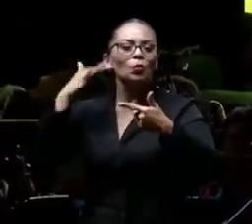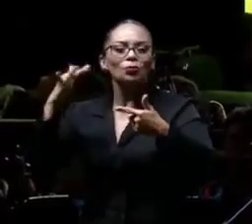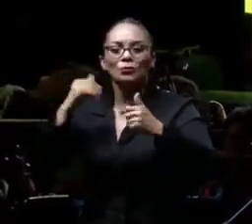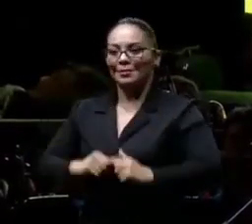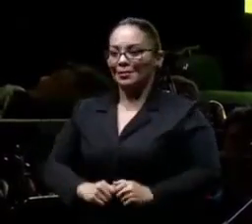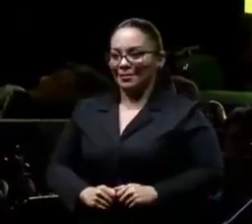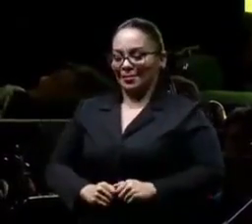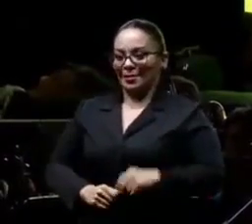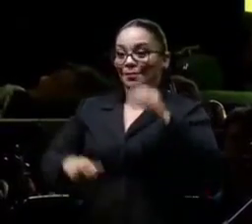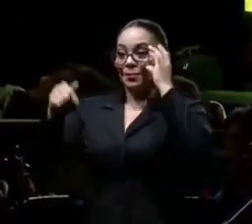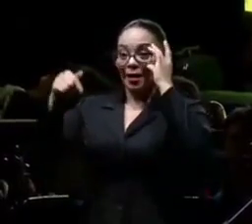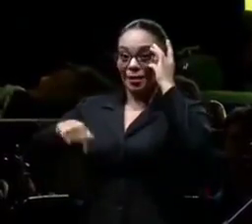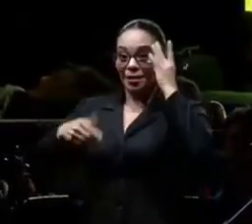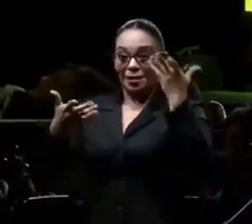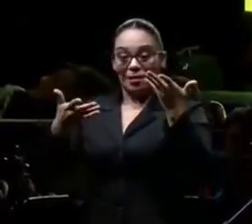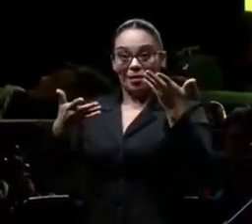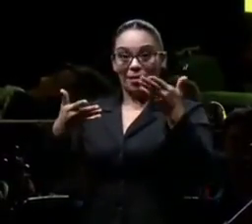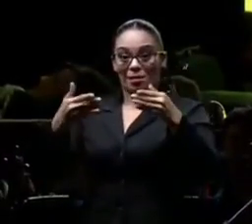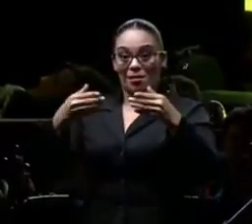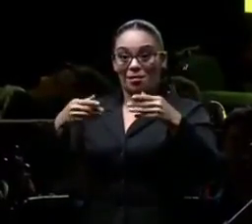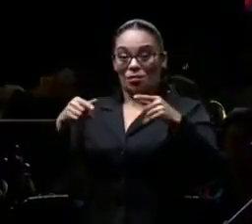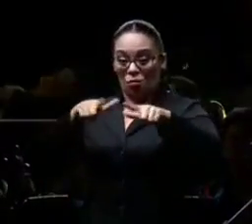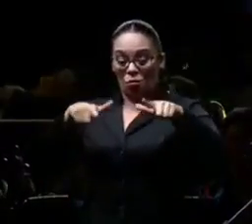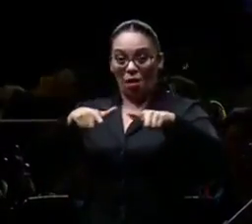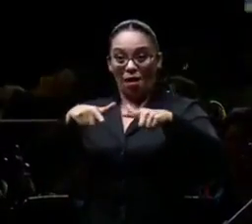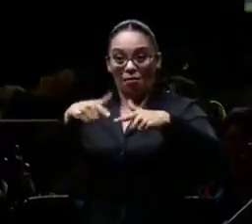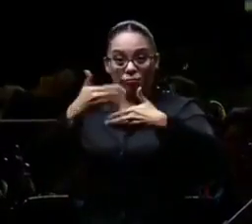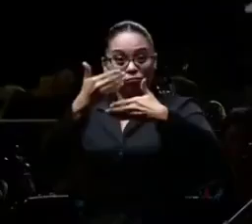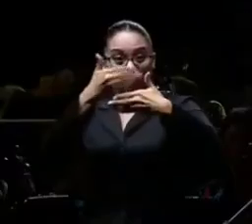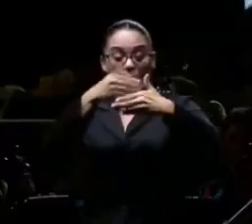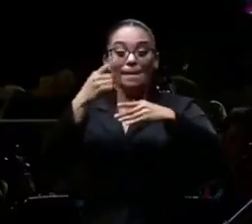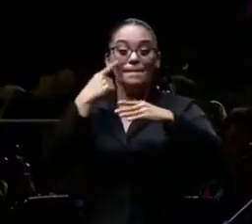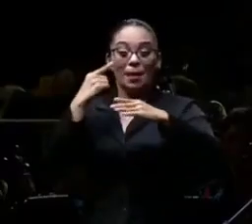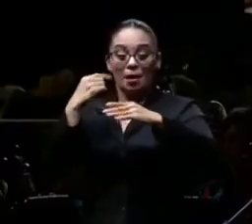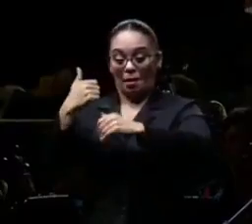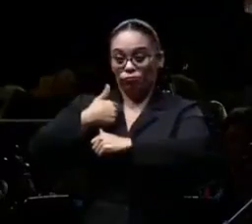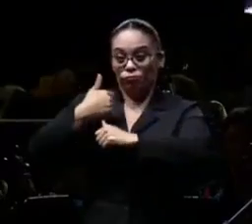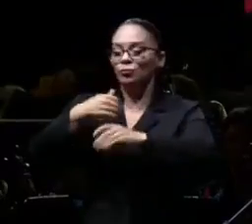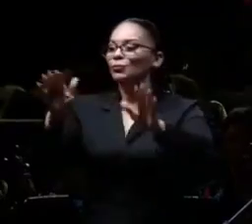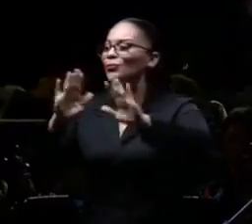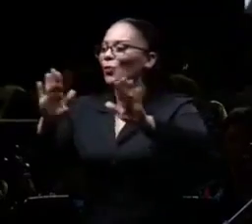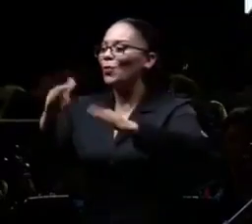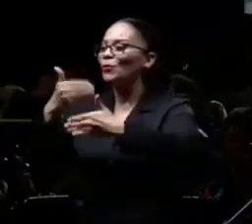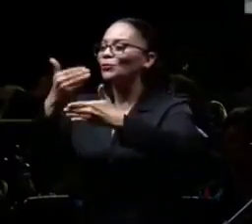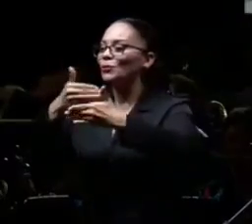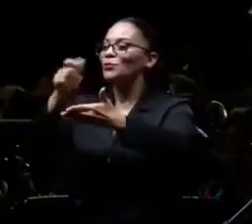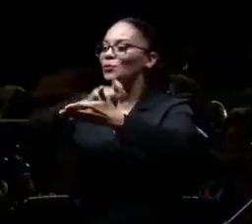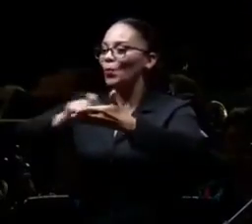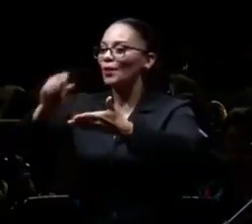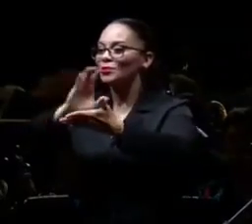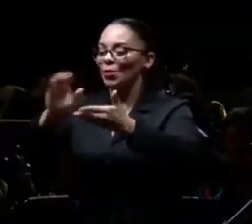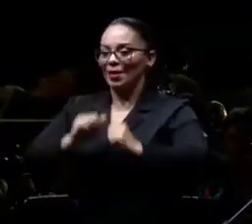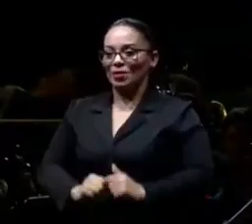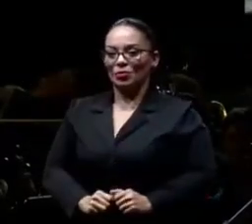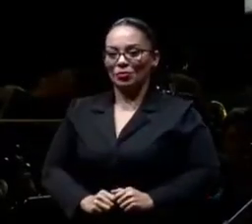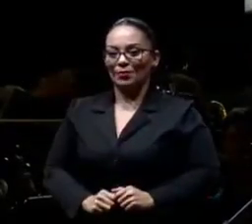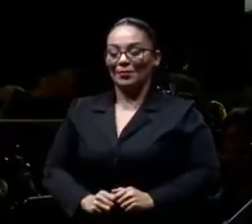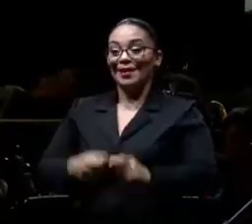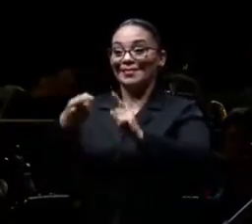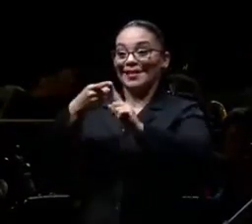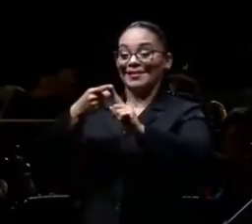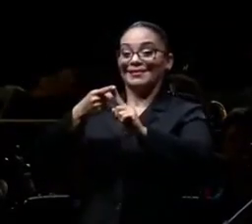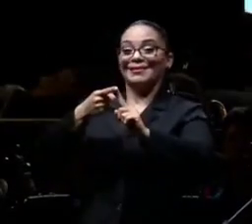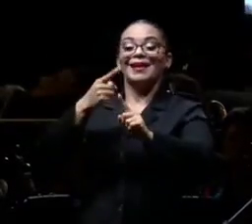lugar de cuarteles, construimos escuelas y colegios para que desde la Cruz hasta